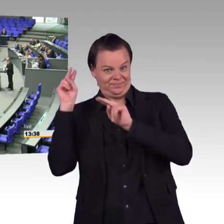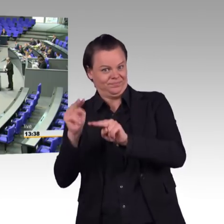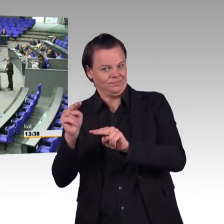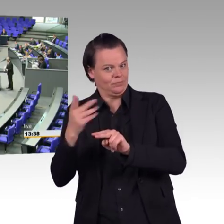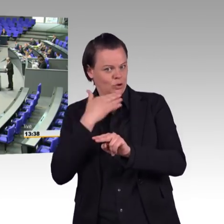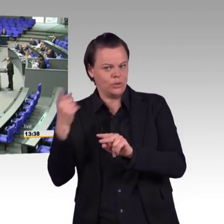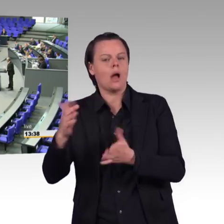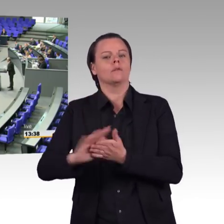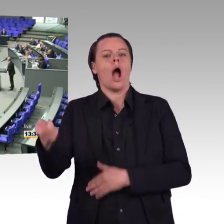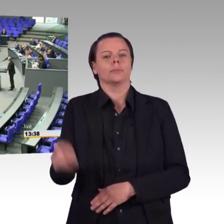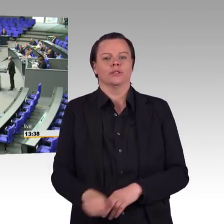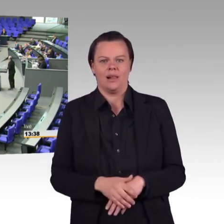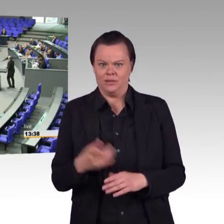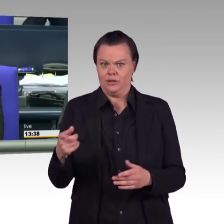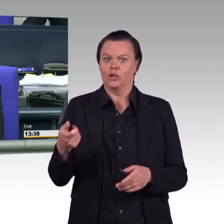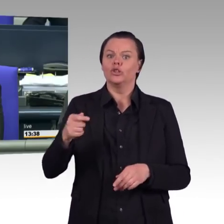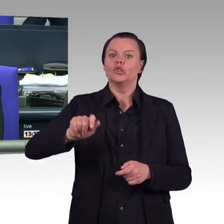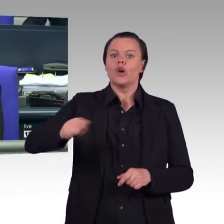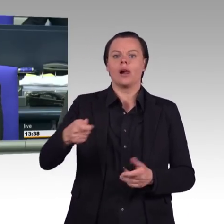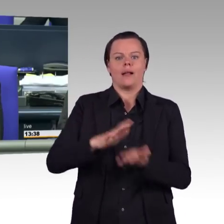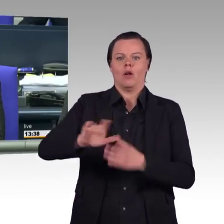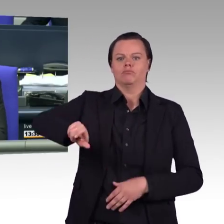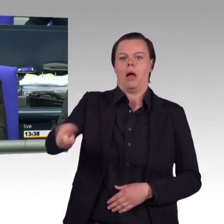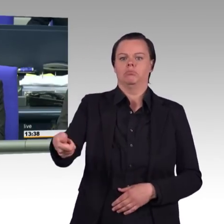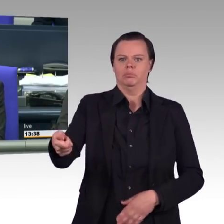Für die Fraktion Die Linke hat das Wort der Kollege Lorenz Gesterbeutin.